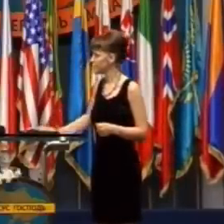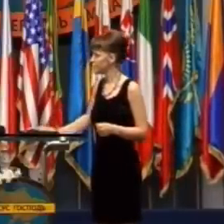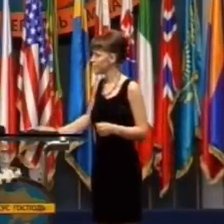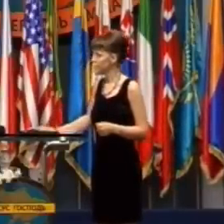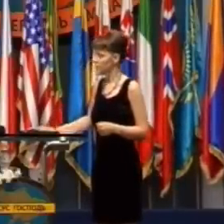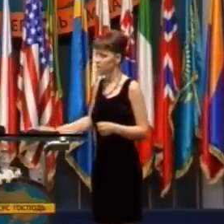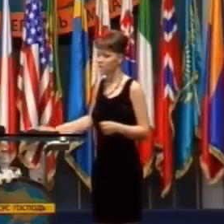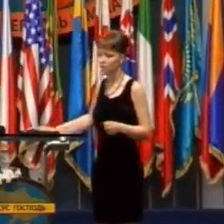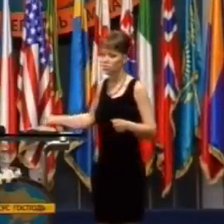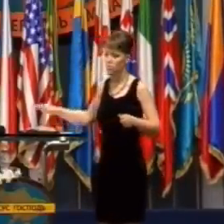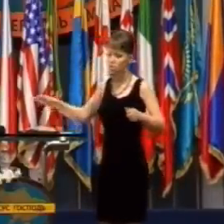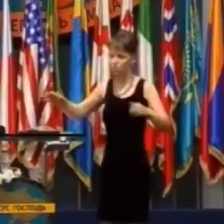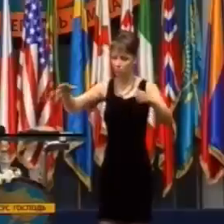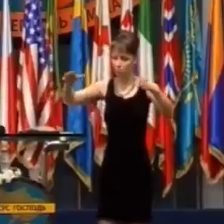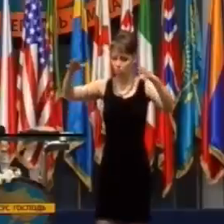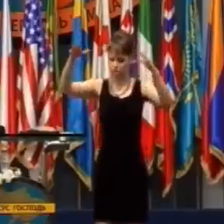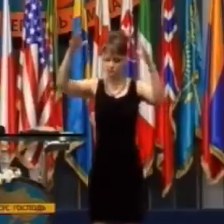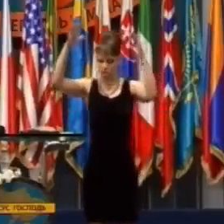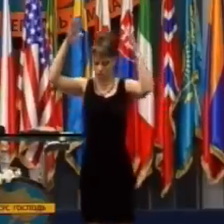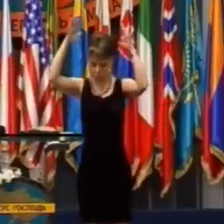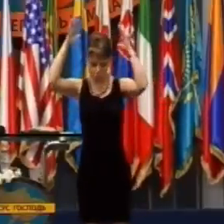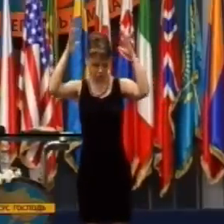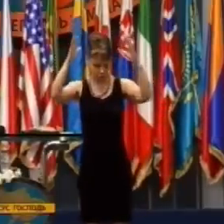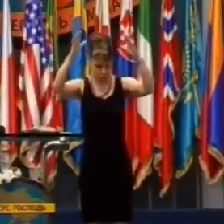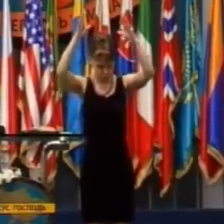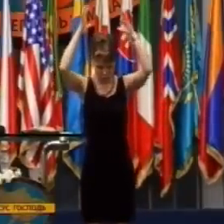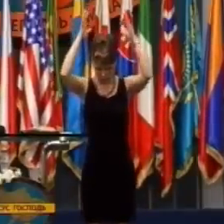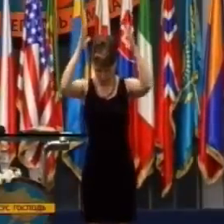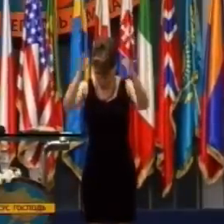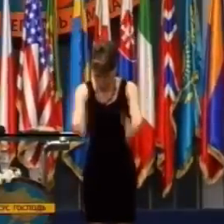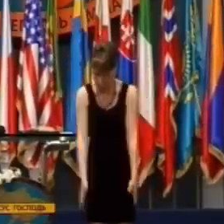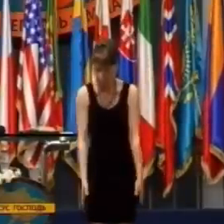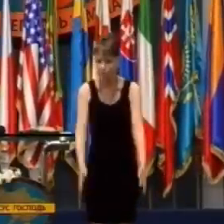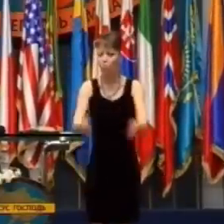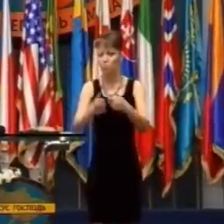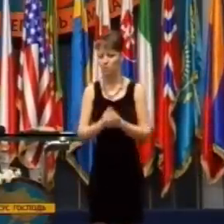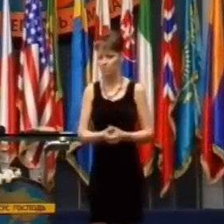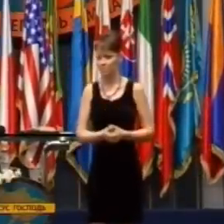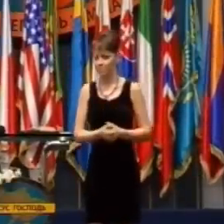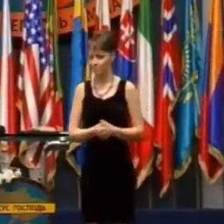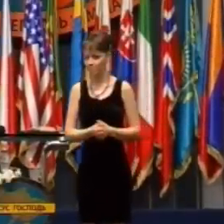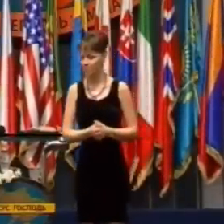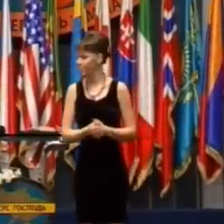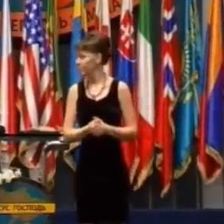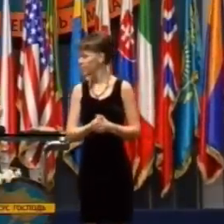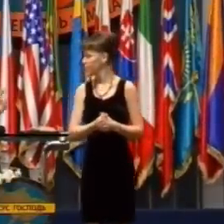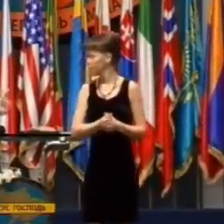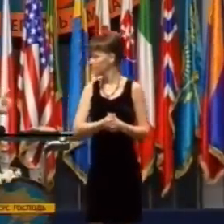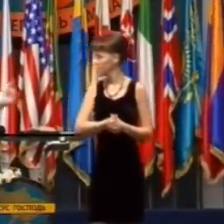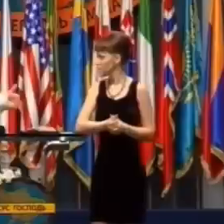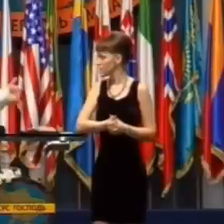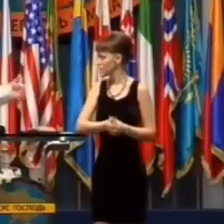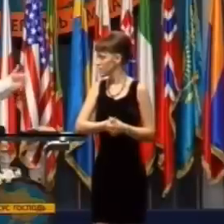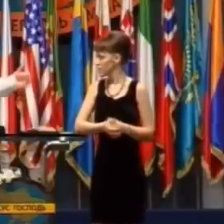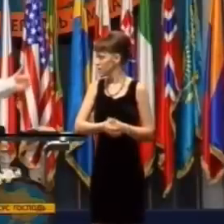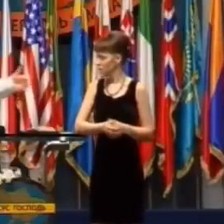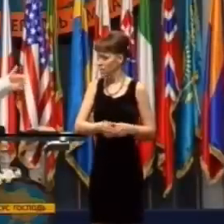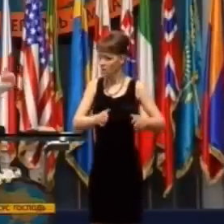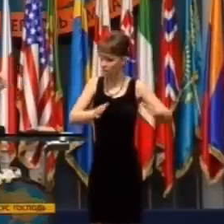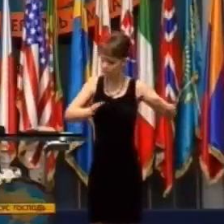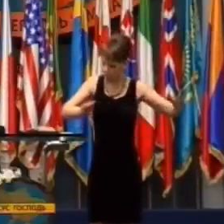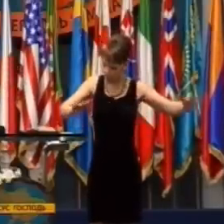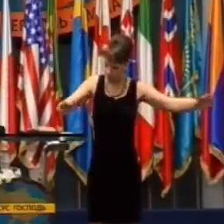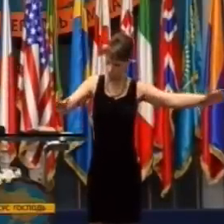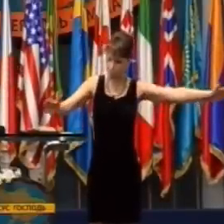Majú tam epicentrum výbuchu, to znamená presné miesto, kde tie bomby explodovali a